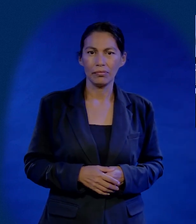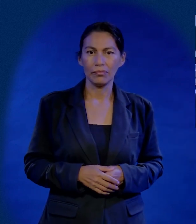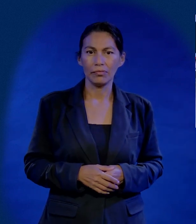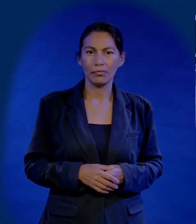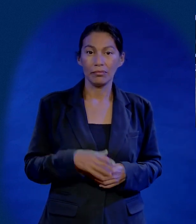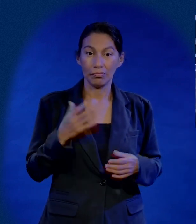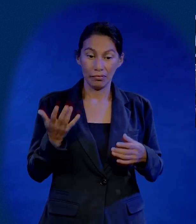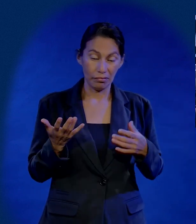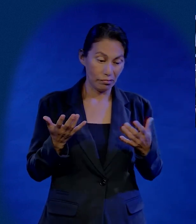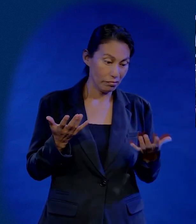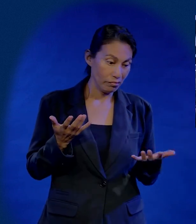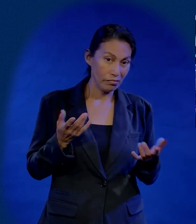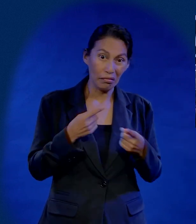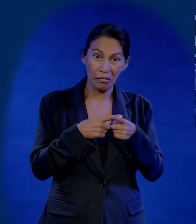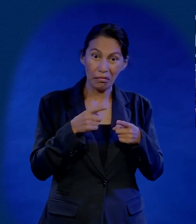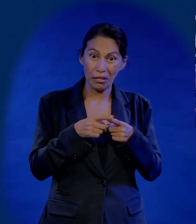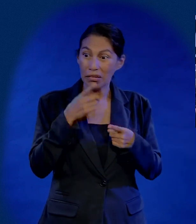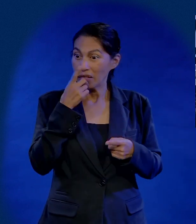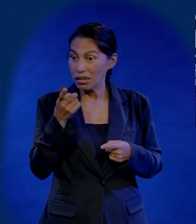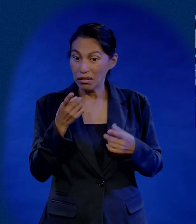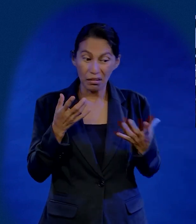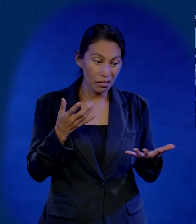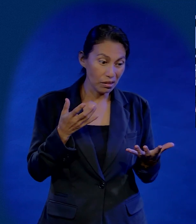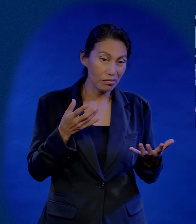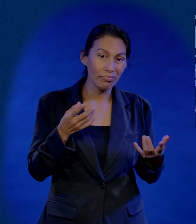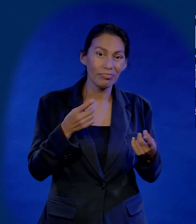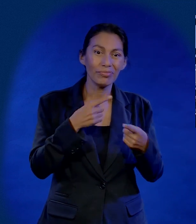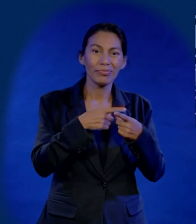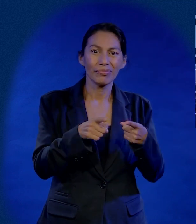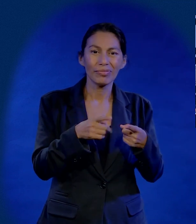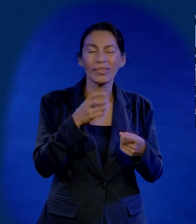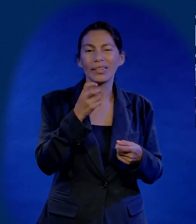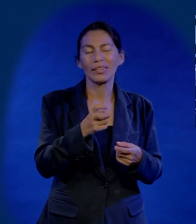La incongruencia destruye la alegría del cristiano.